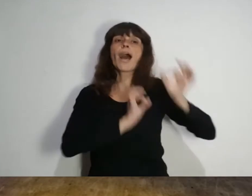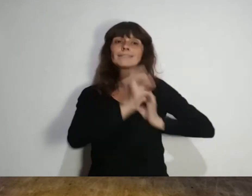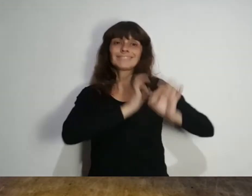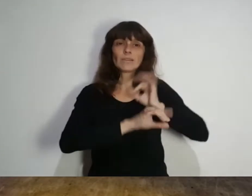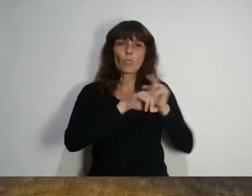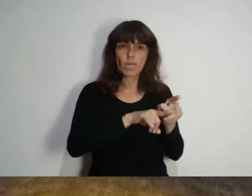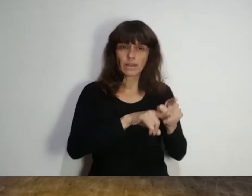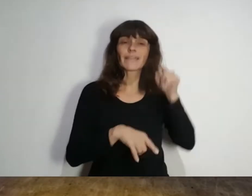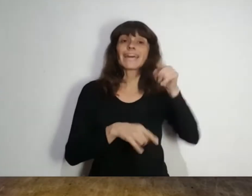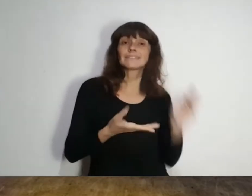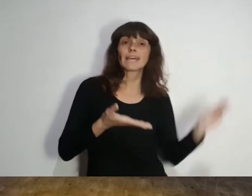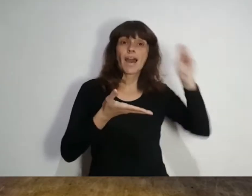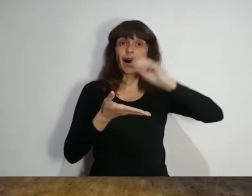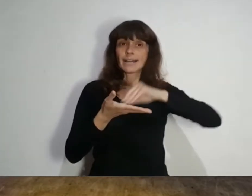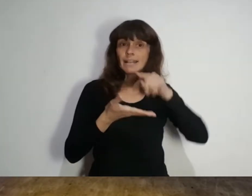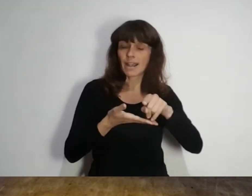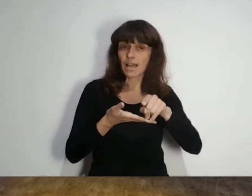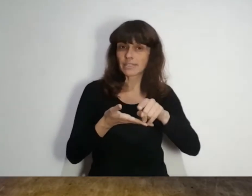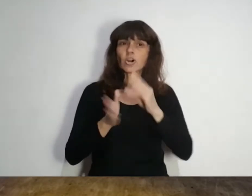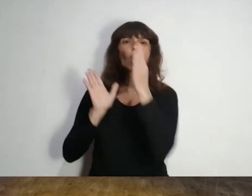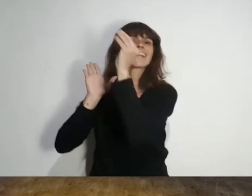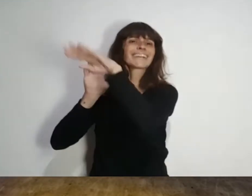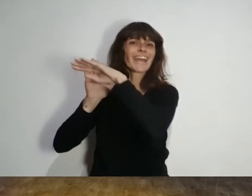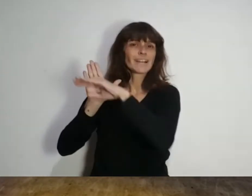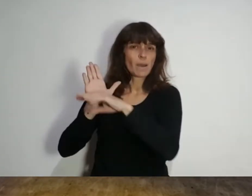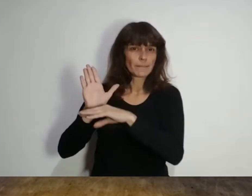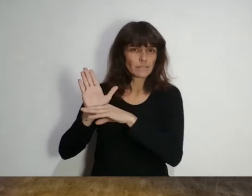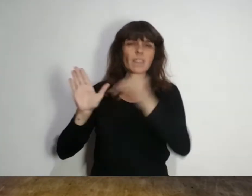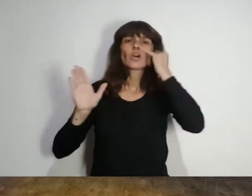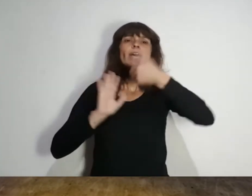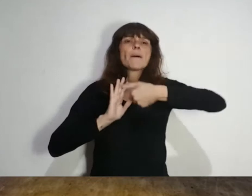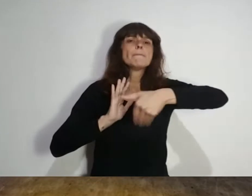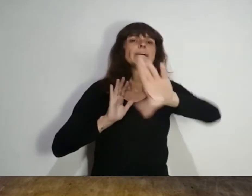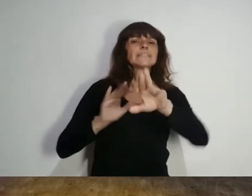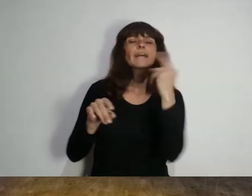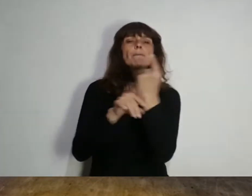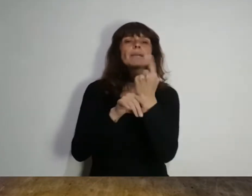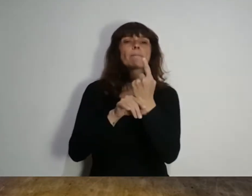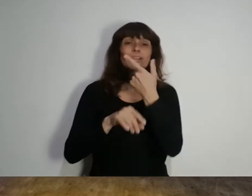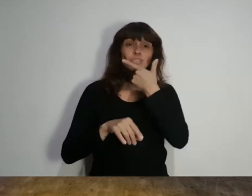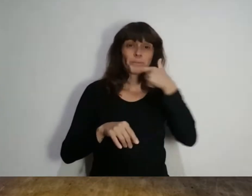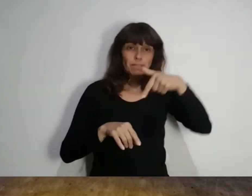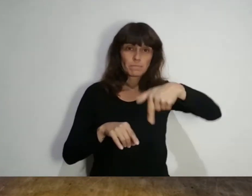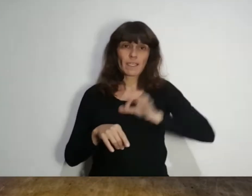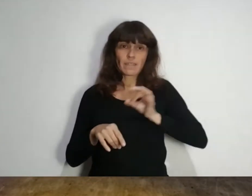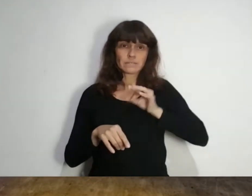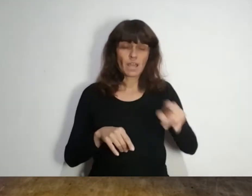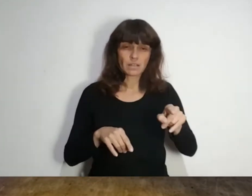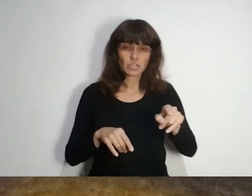antigüedad. Este plus, que estará reglamentado y correrá desde el 1 de septiembre de este